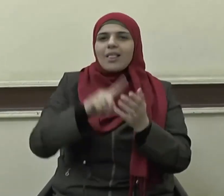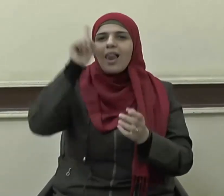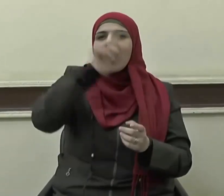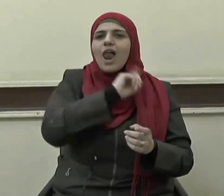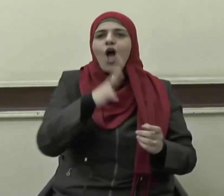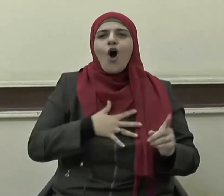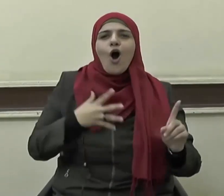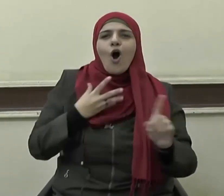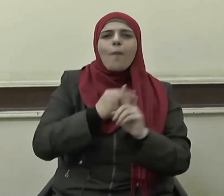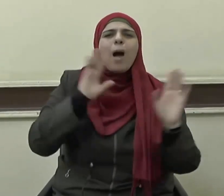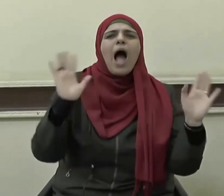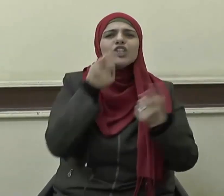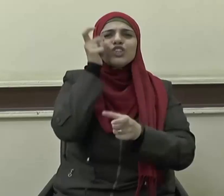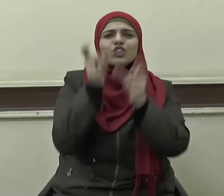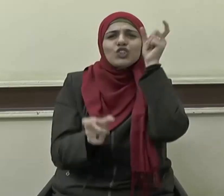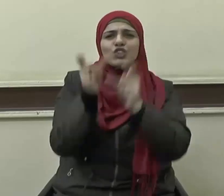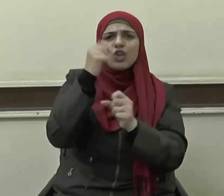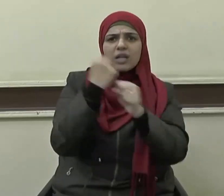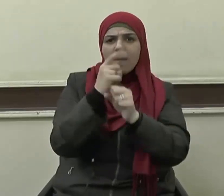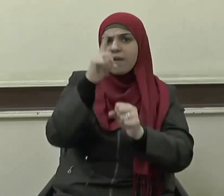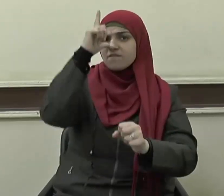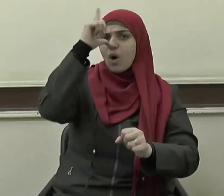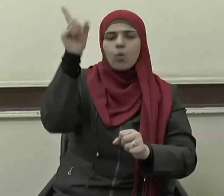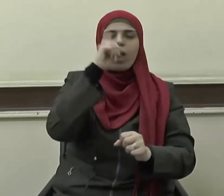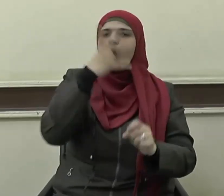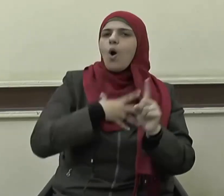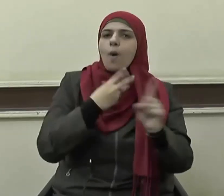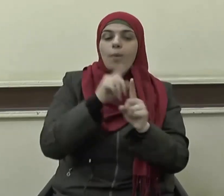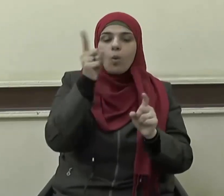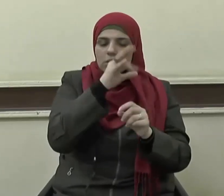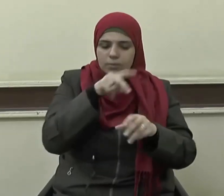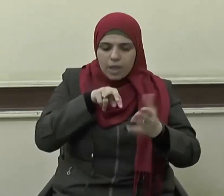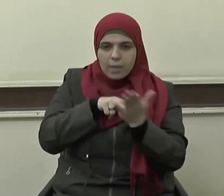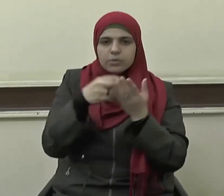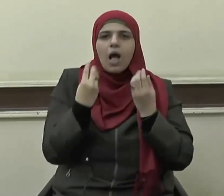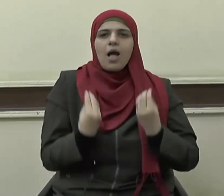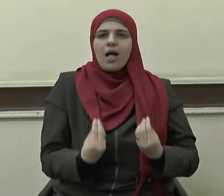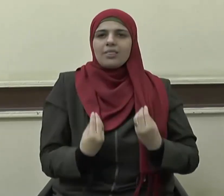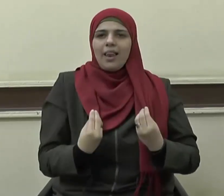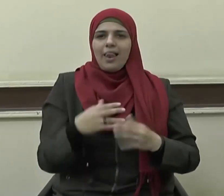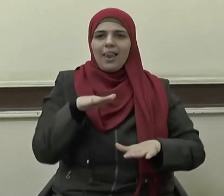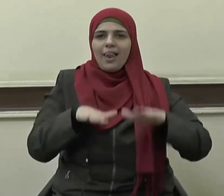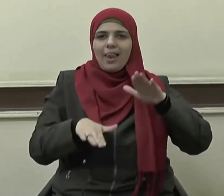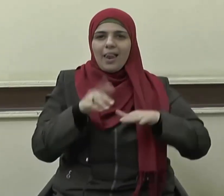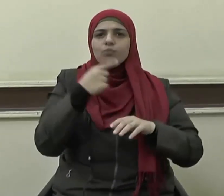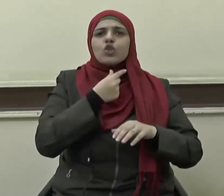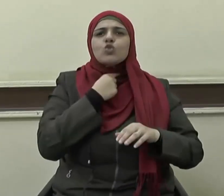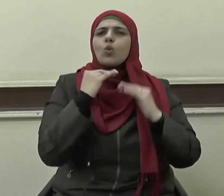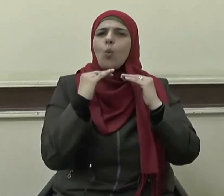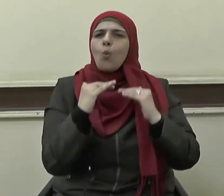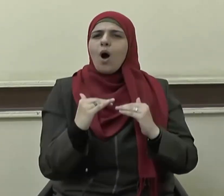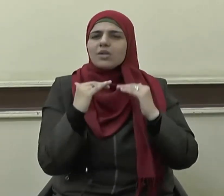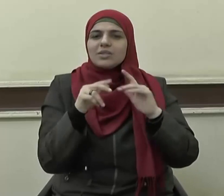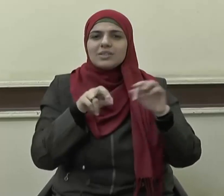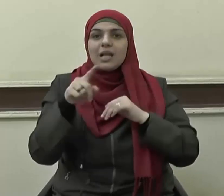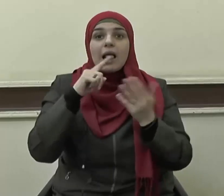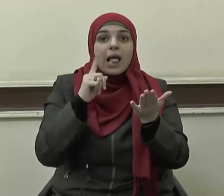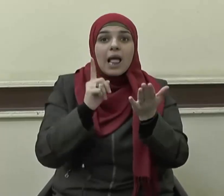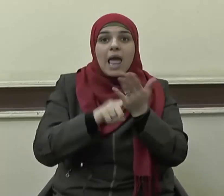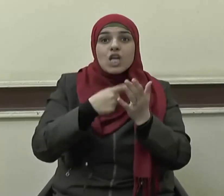يحب كل مختال فخور واقصد في مشيك واغضض من صوتك إن أنكر